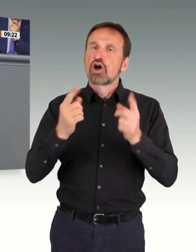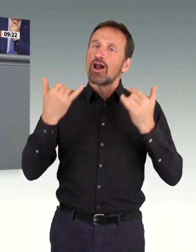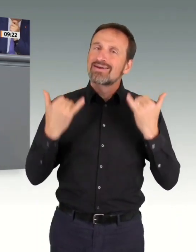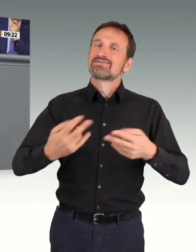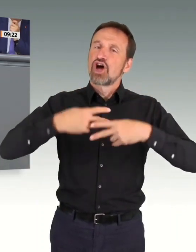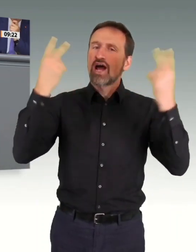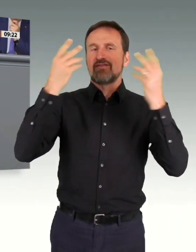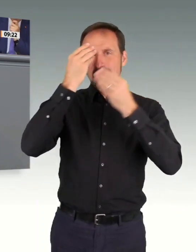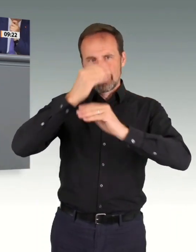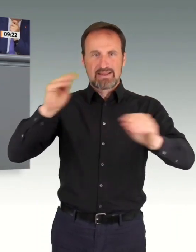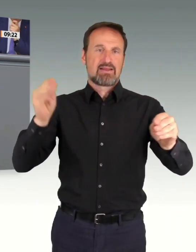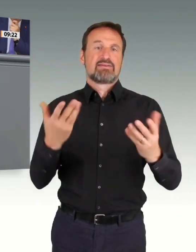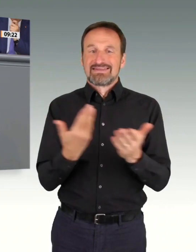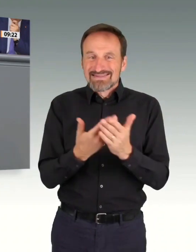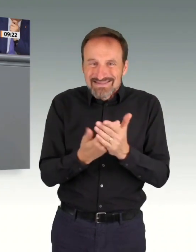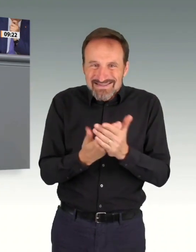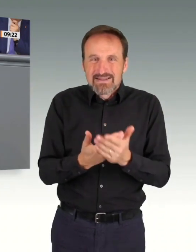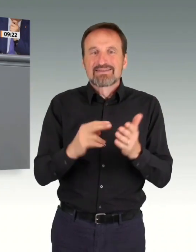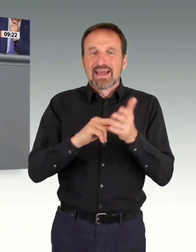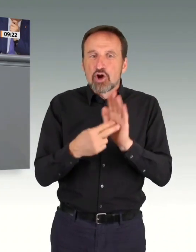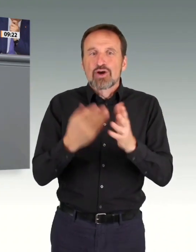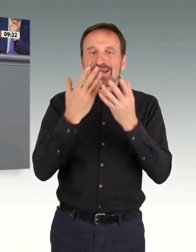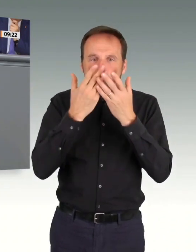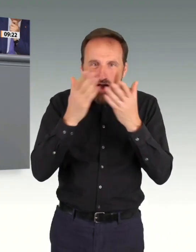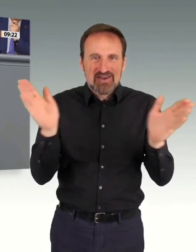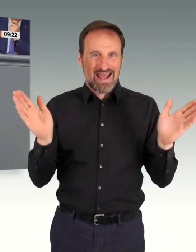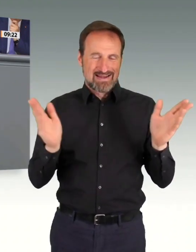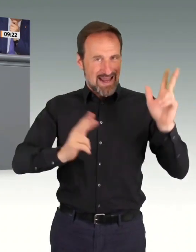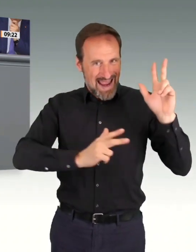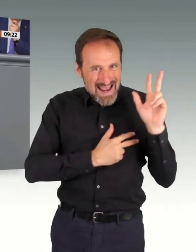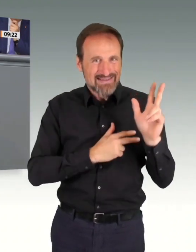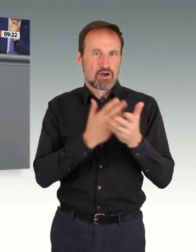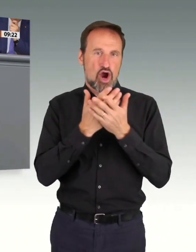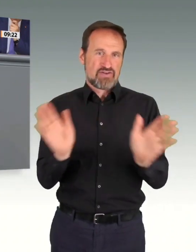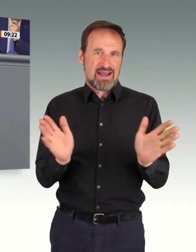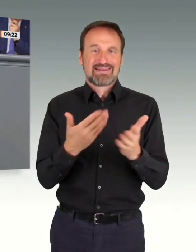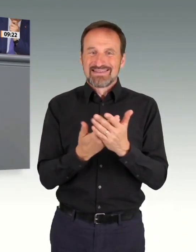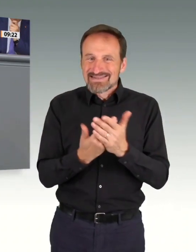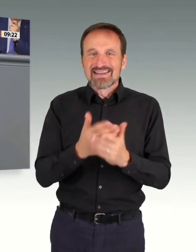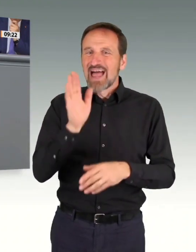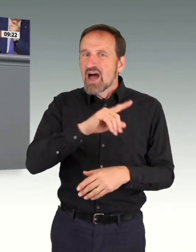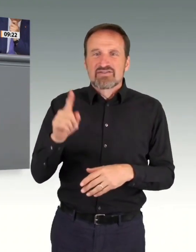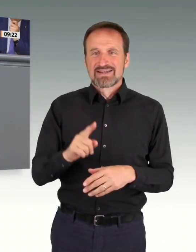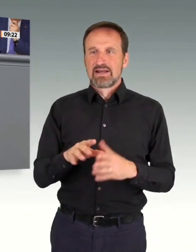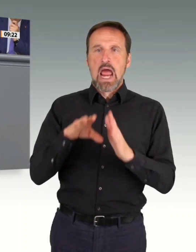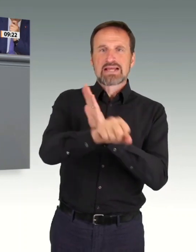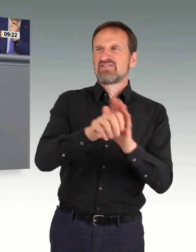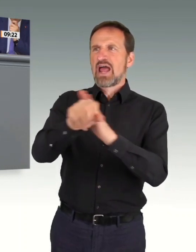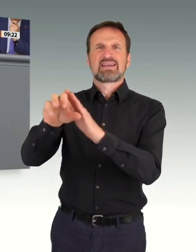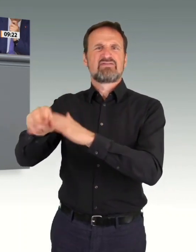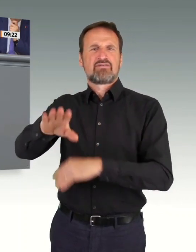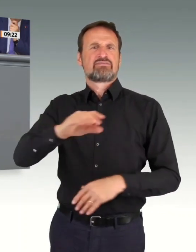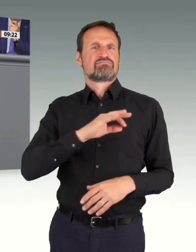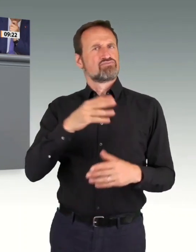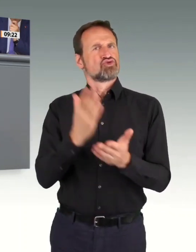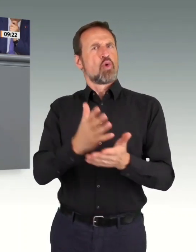verzahnen das, damit die Bürger wissen, welche Optionen sie haben. Und diese Änderungen sind ja öffentlich begrüßt worden. Es ist ja nicht nur die